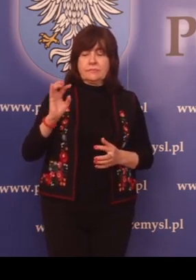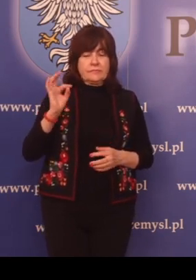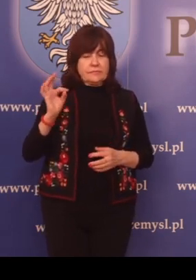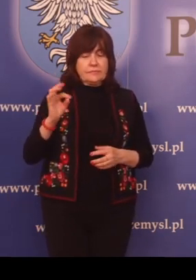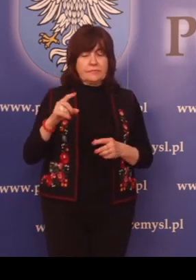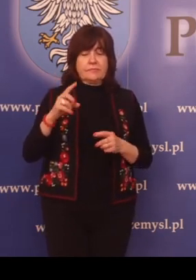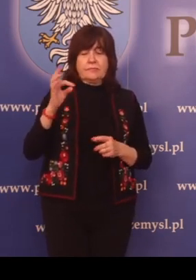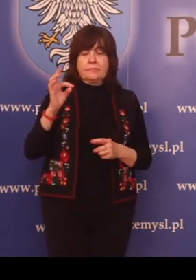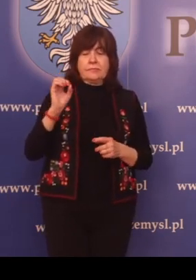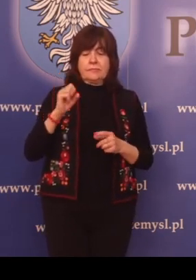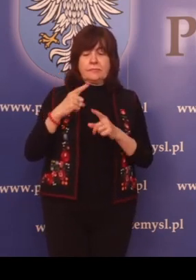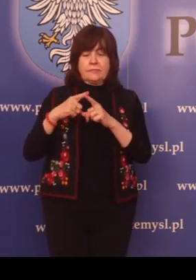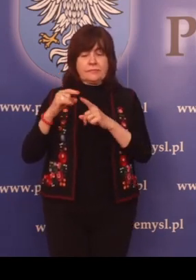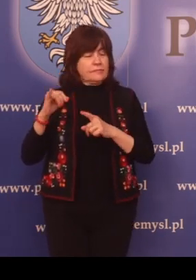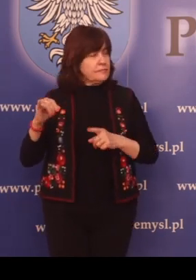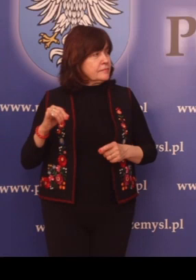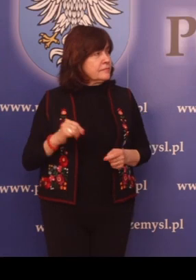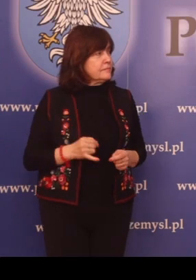TAKSI.